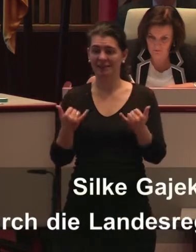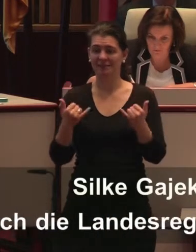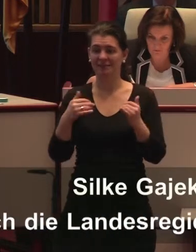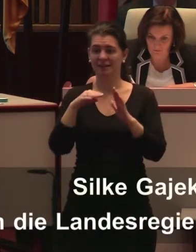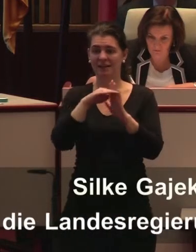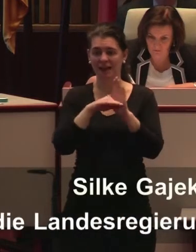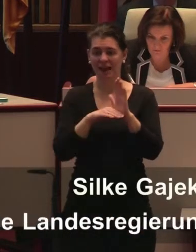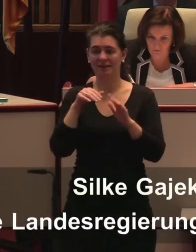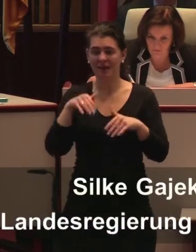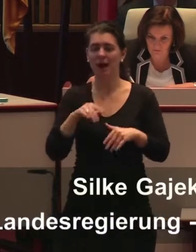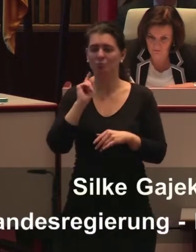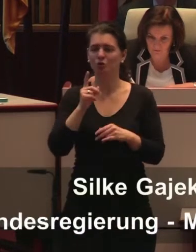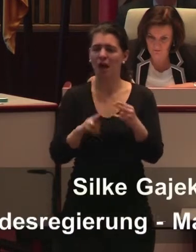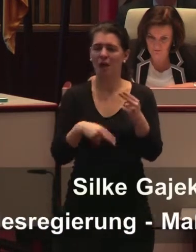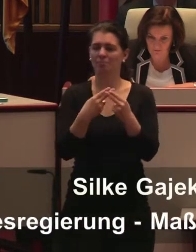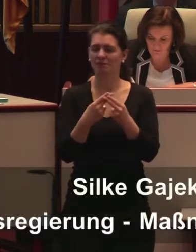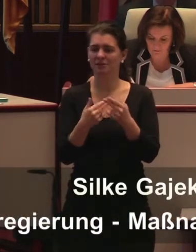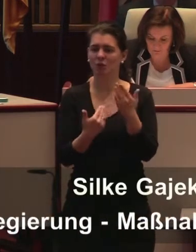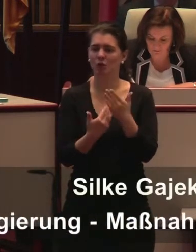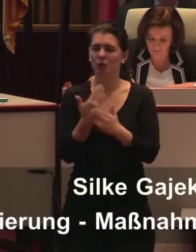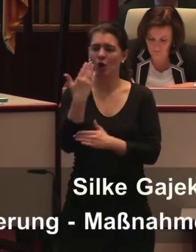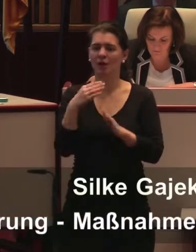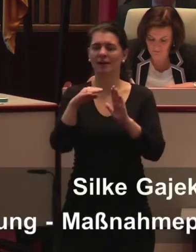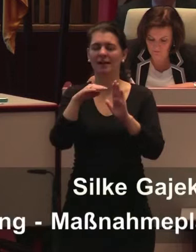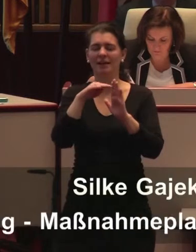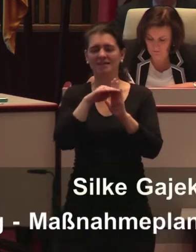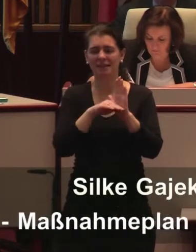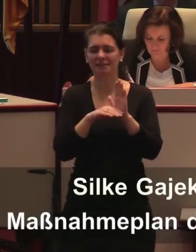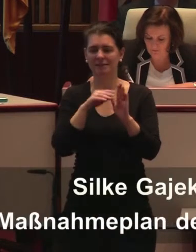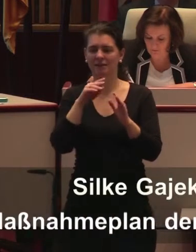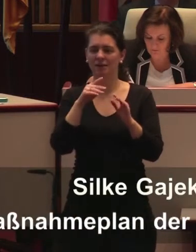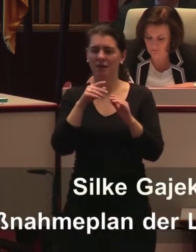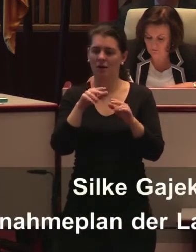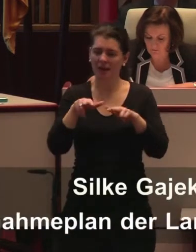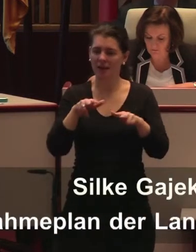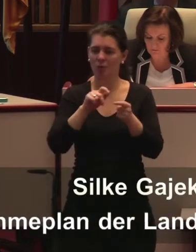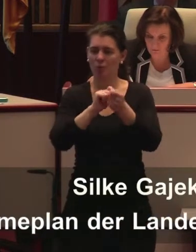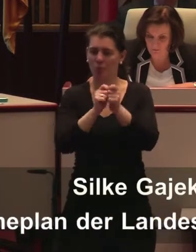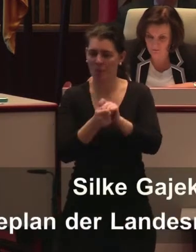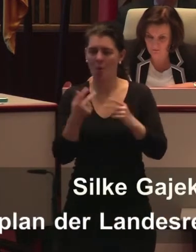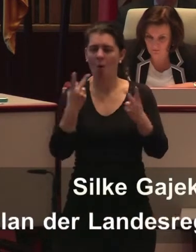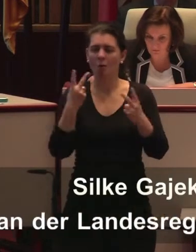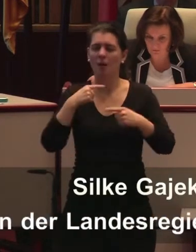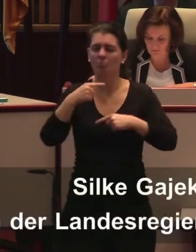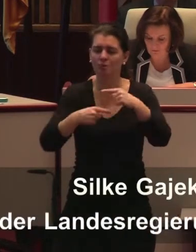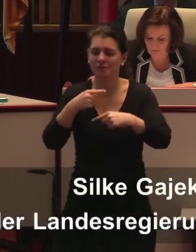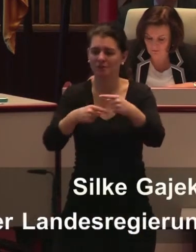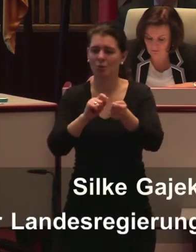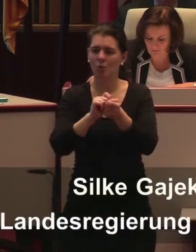gesetzlicher Regelungen oder Fortsetzung integrativer Umgestaltungsprozesse. Das sind Wortblasen,